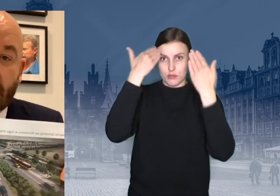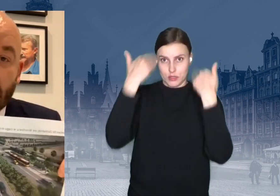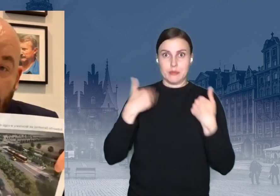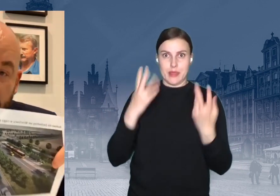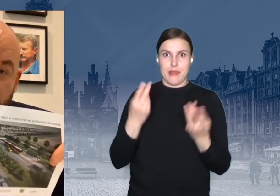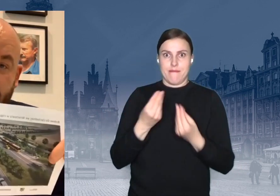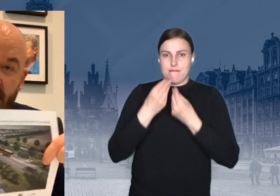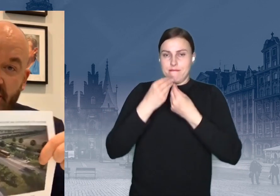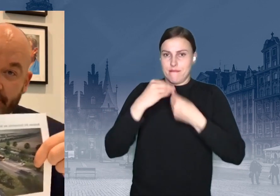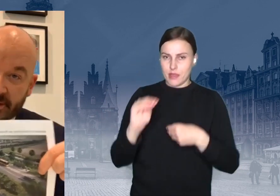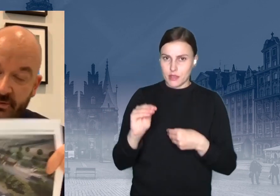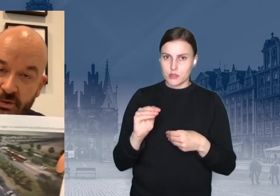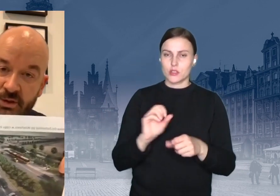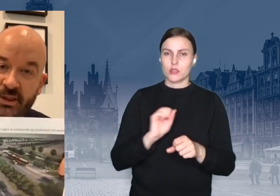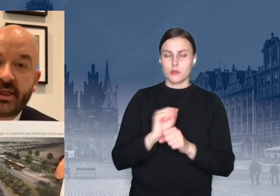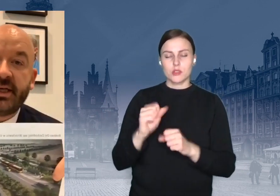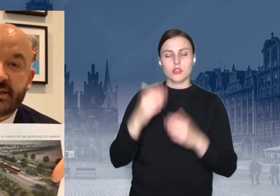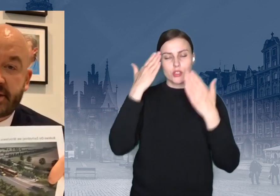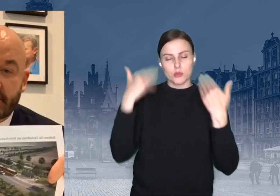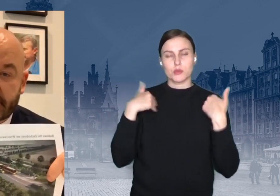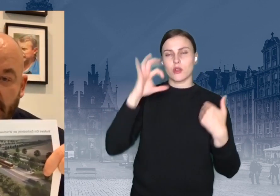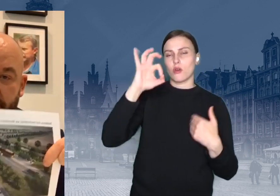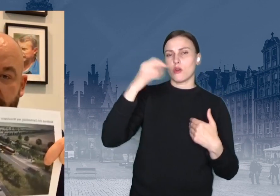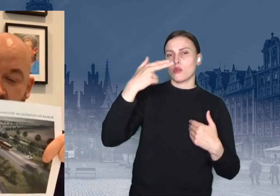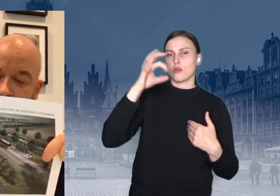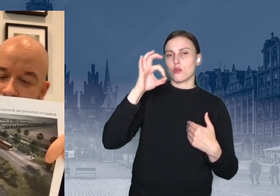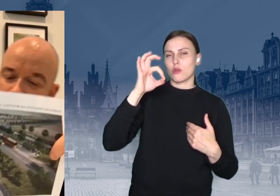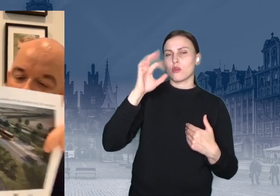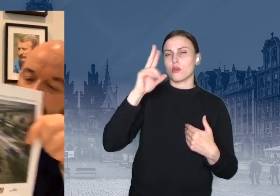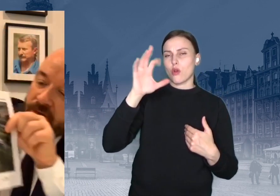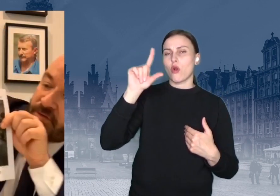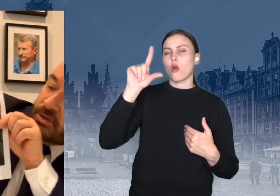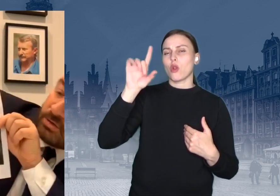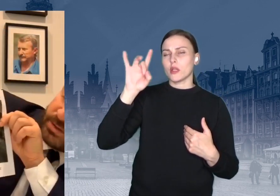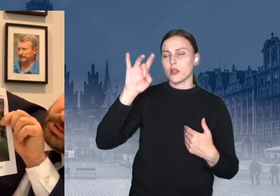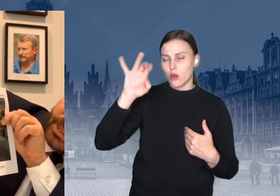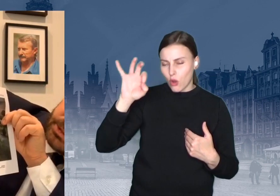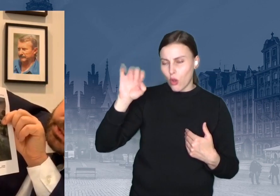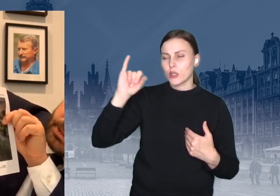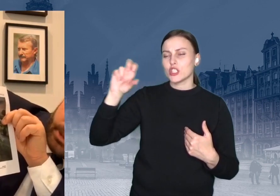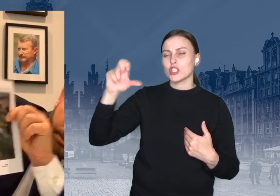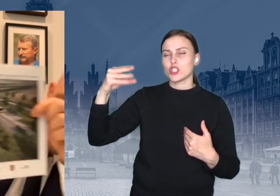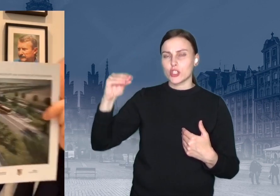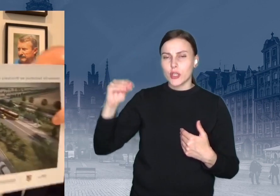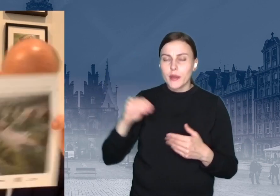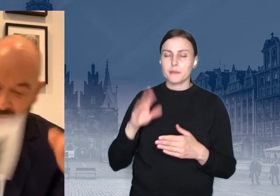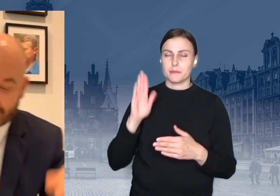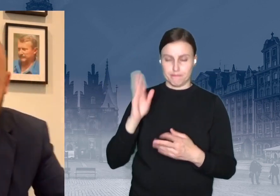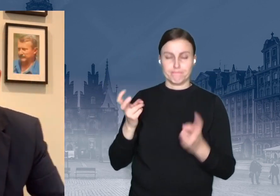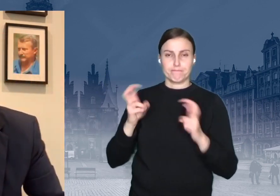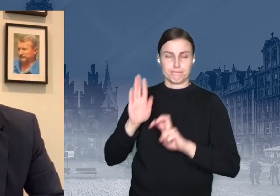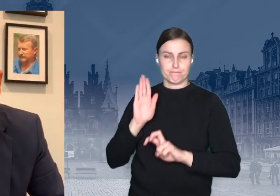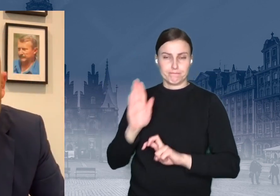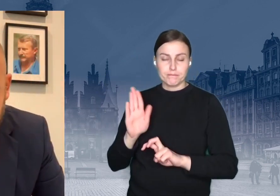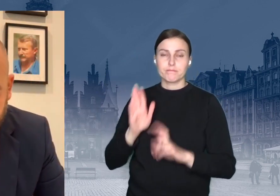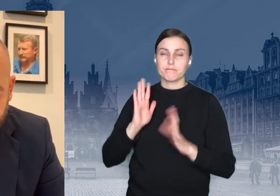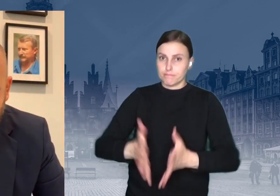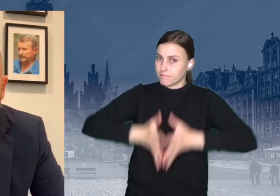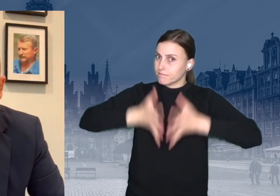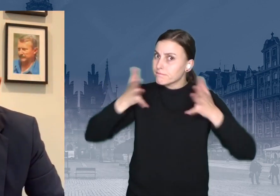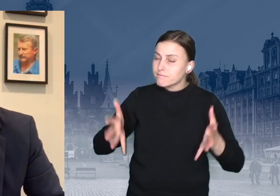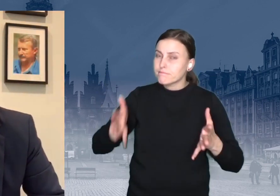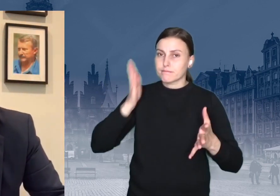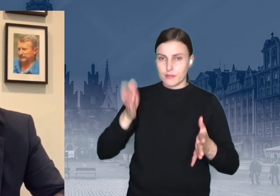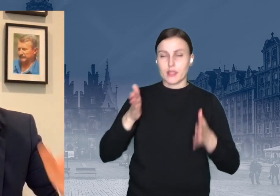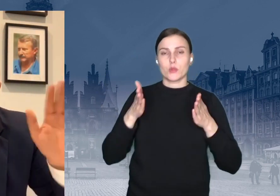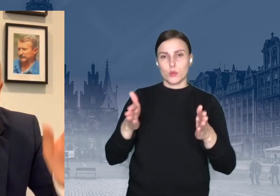tam nowy szpital onkologiczny, także naprzeciwko dzisiaj istniejącego przy Mila Fildorfa. Czyli tak się poszerzy nam ta ulica.